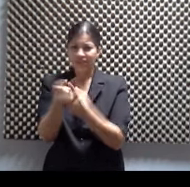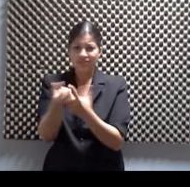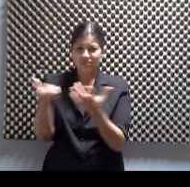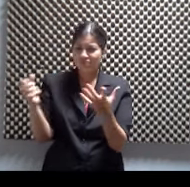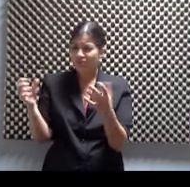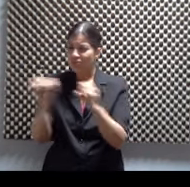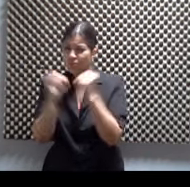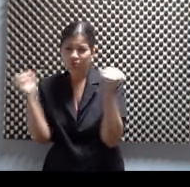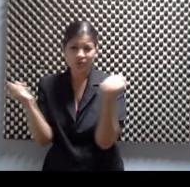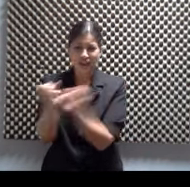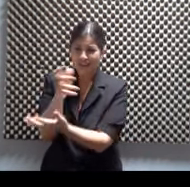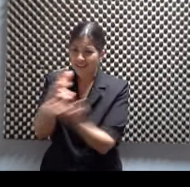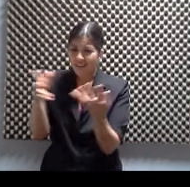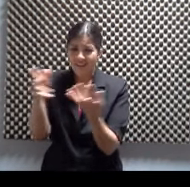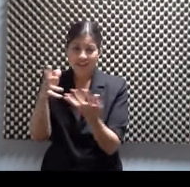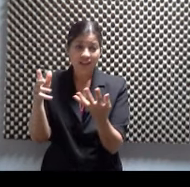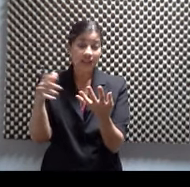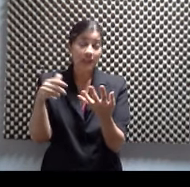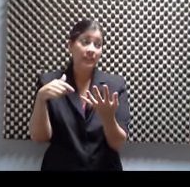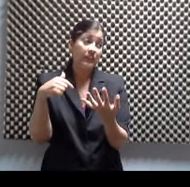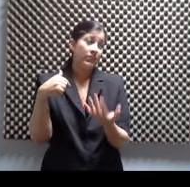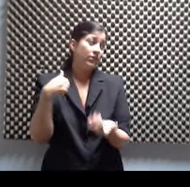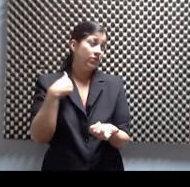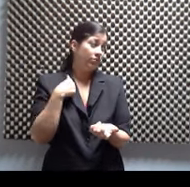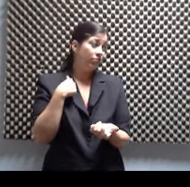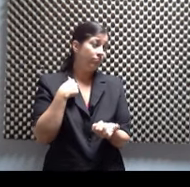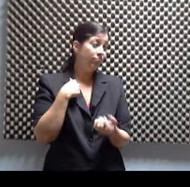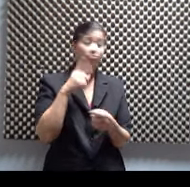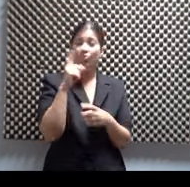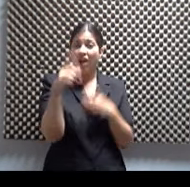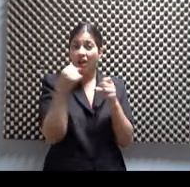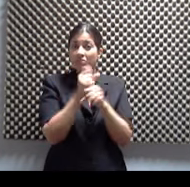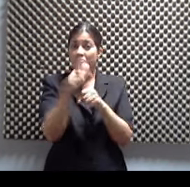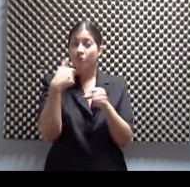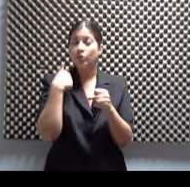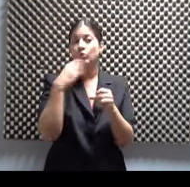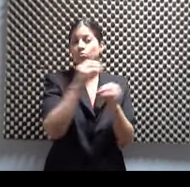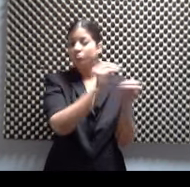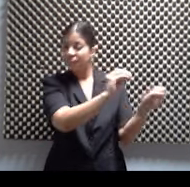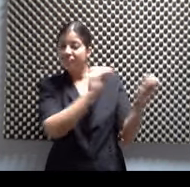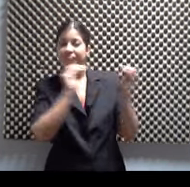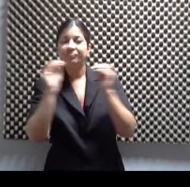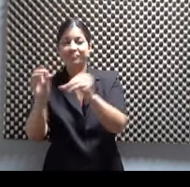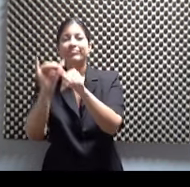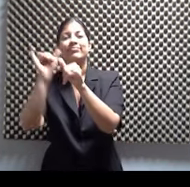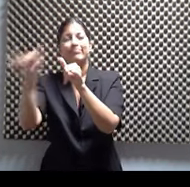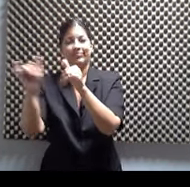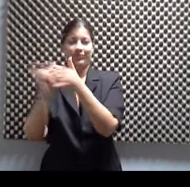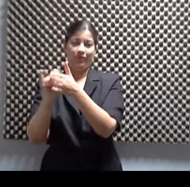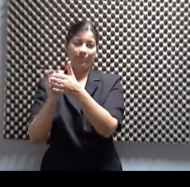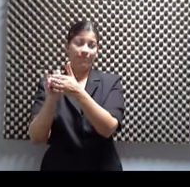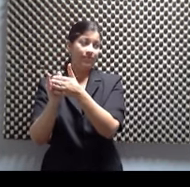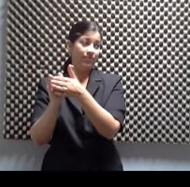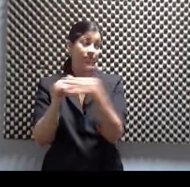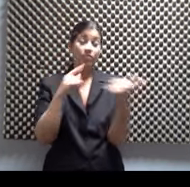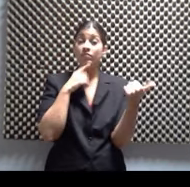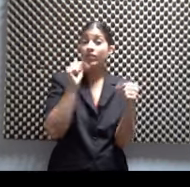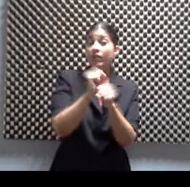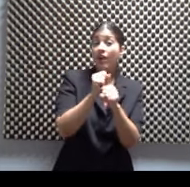sabía que se me iba a dar tan pronto. Guau. Porque al año, básicamente, es que yo entonces decido. Entonces ahí trabajas con Manuel Morán, que estuvo